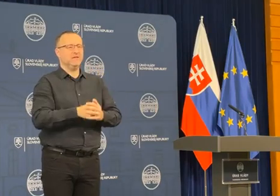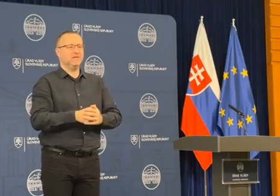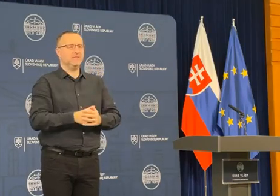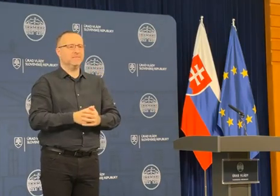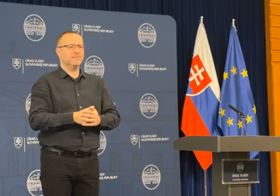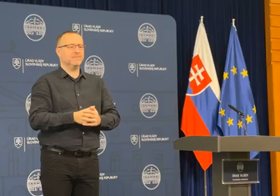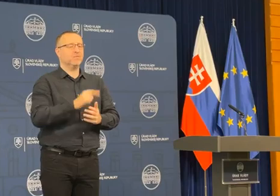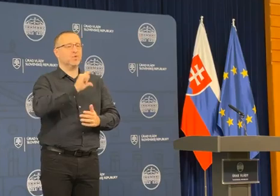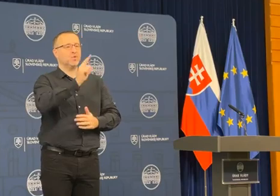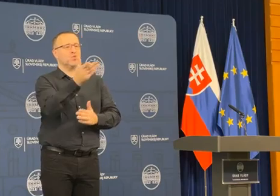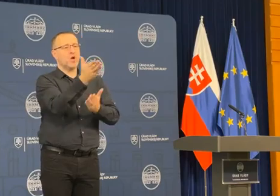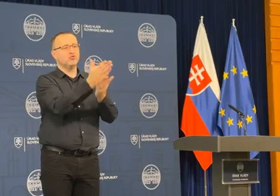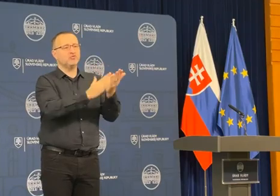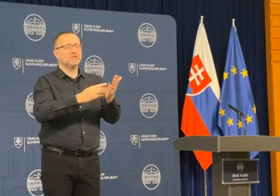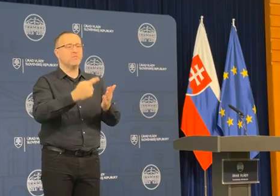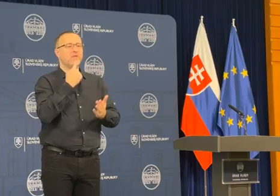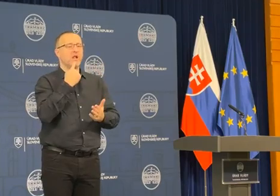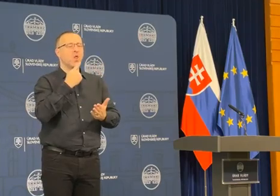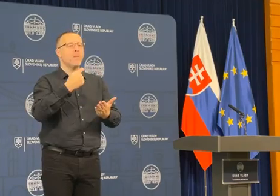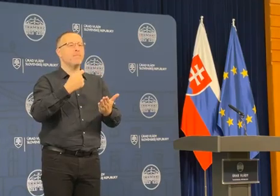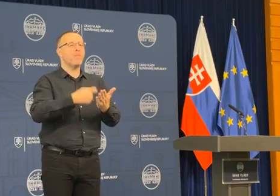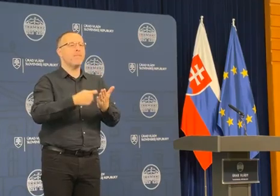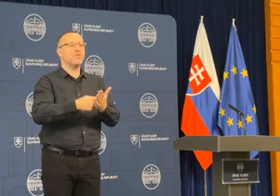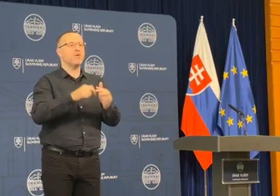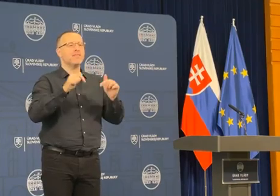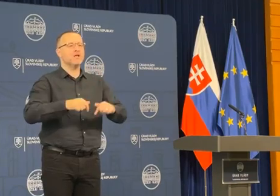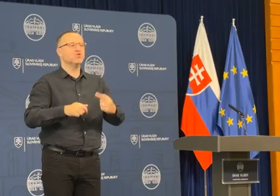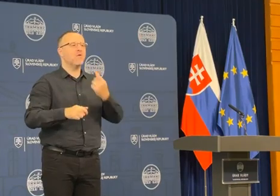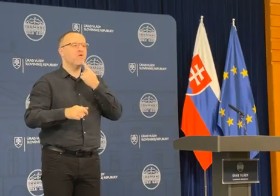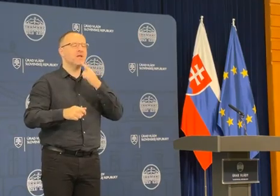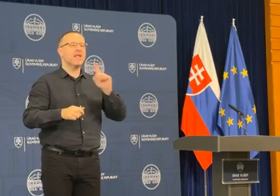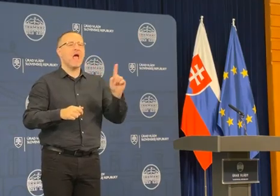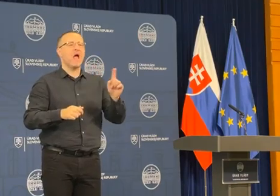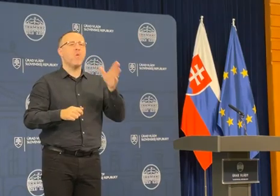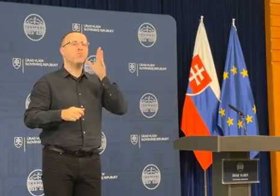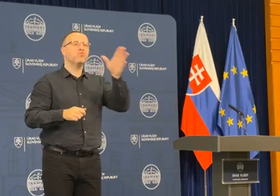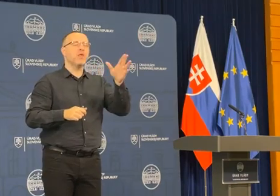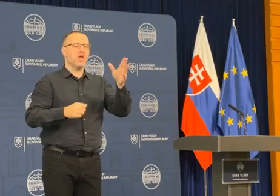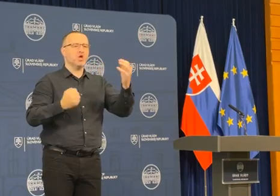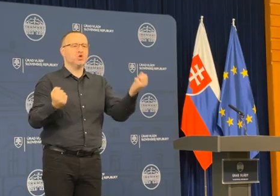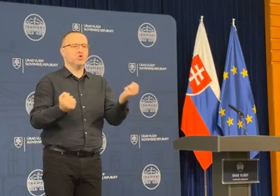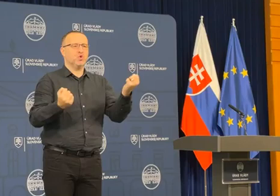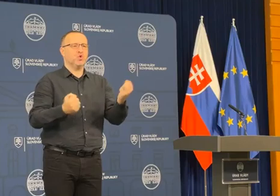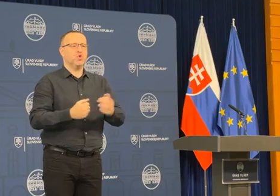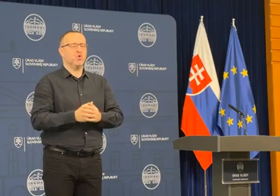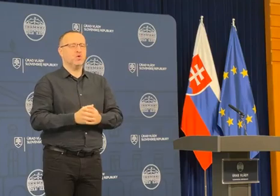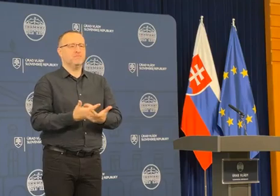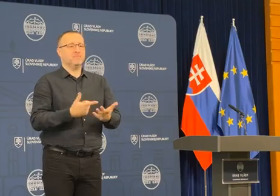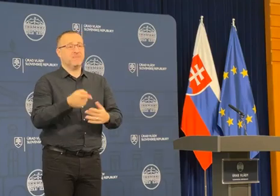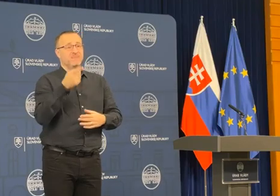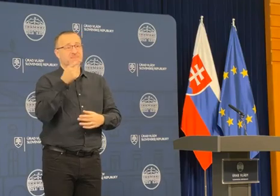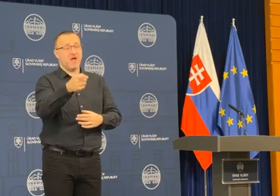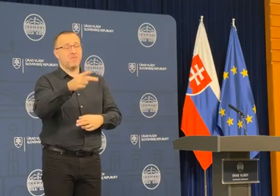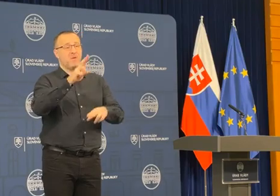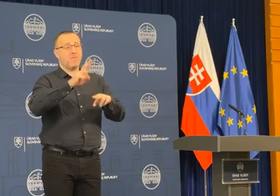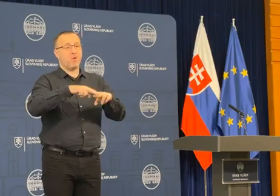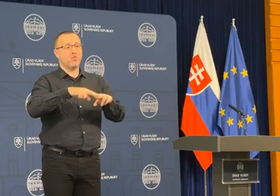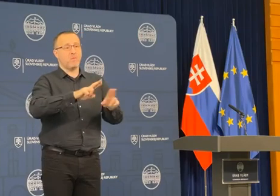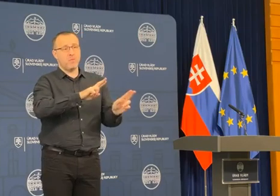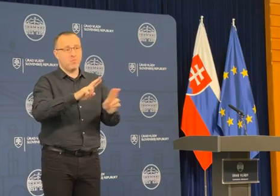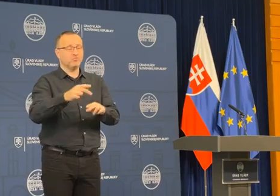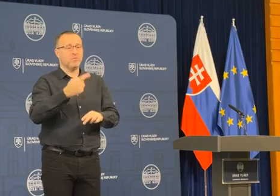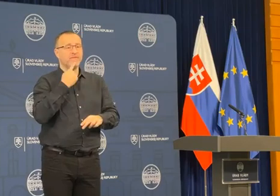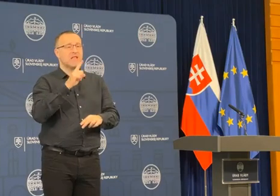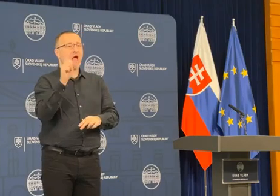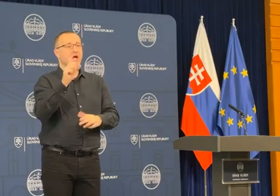A druhá časť, som povedal, že o poplatkoch dnes hovoriť, aké budú, je príliš skoro. Čiže tam potom môžeme hovoriť, aký to bude